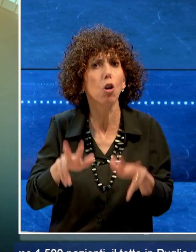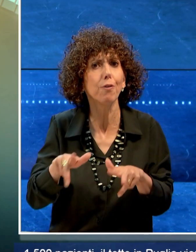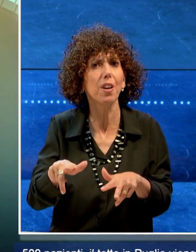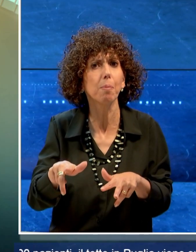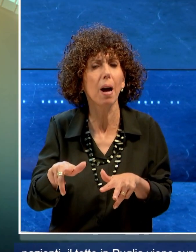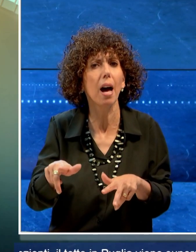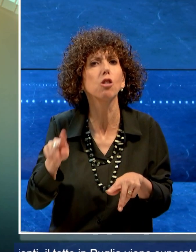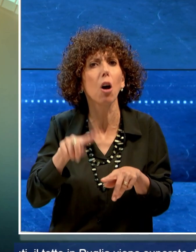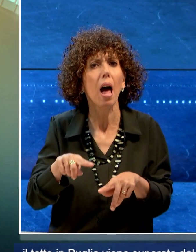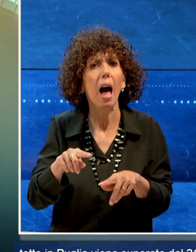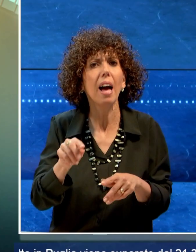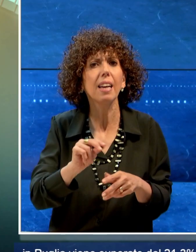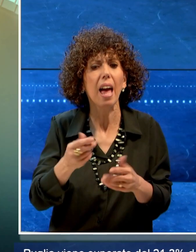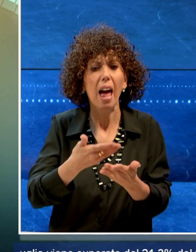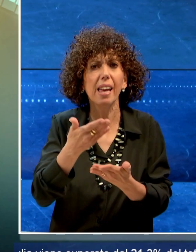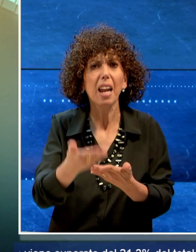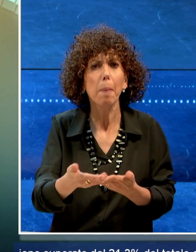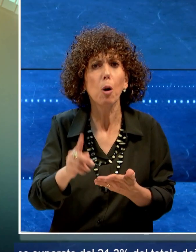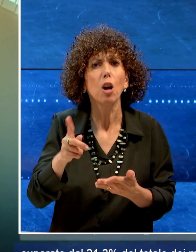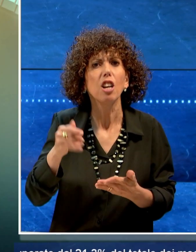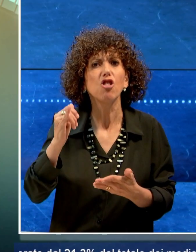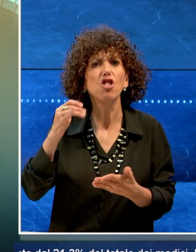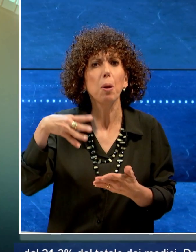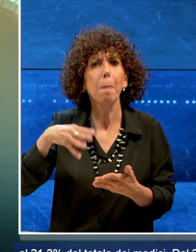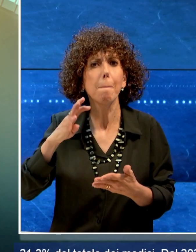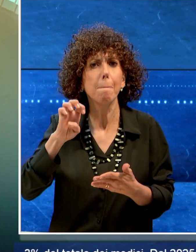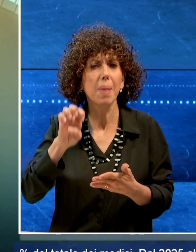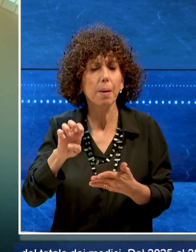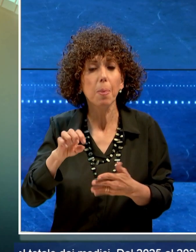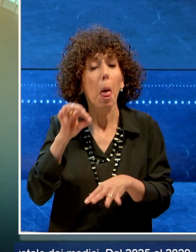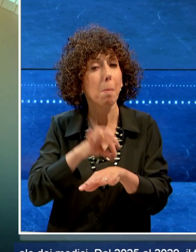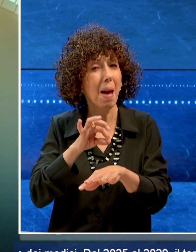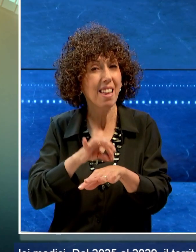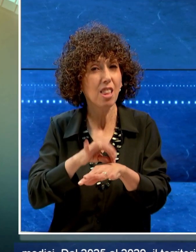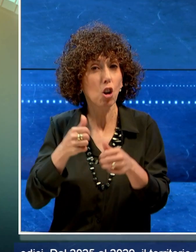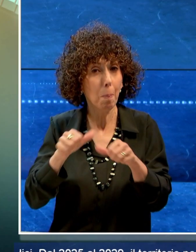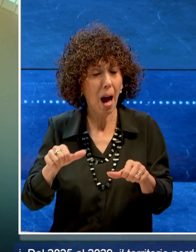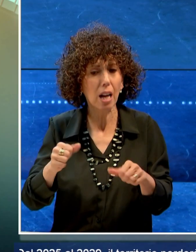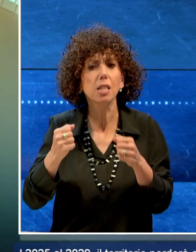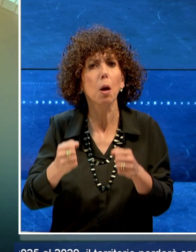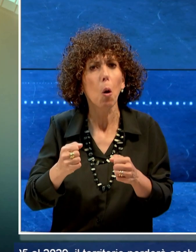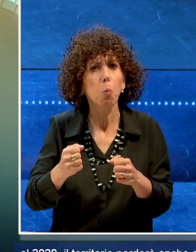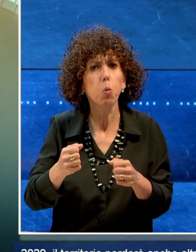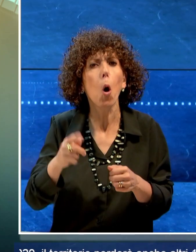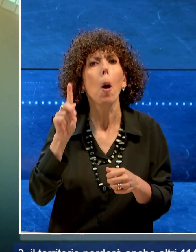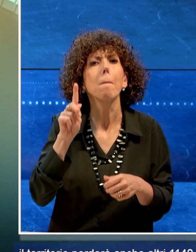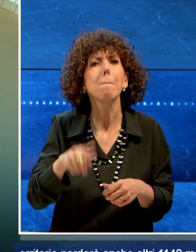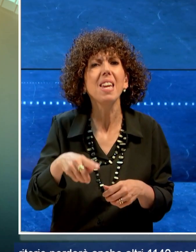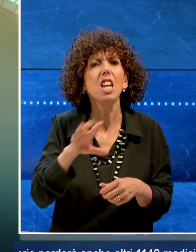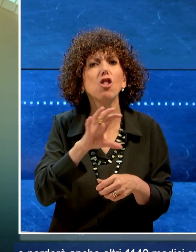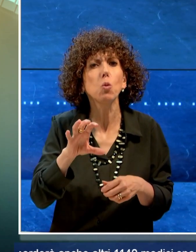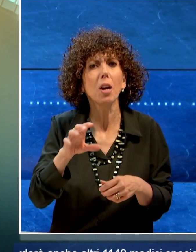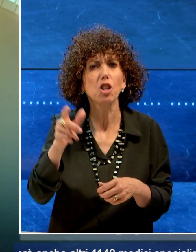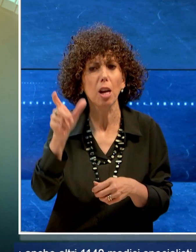anche dall'ultimo report di Gimbe. Ogni medico di base può assistere massimo 1.500